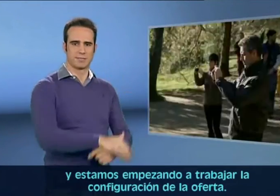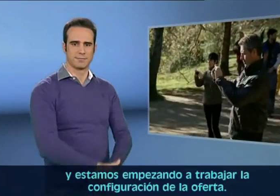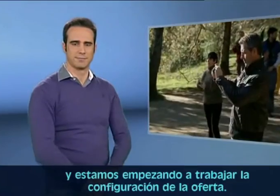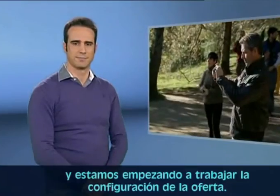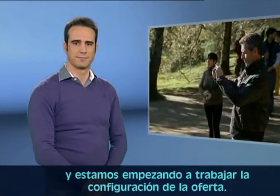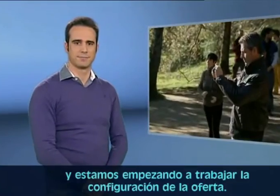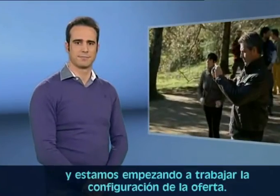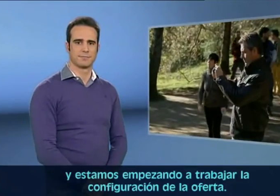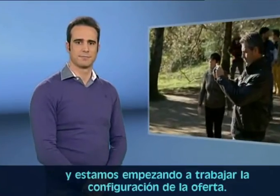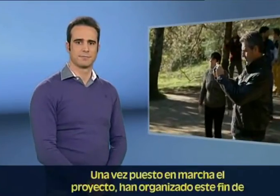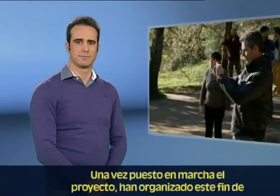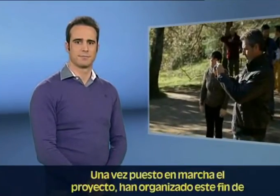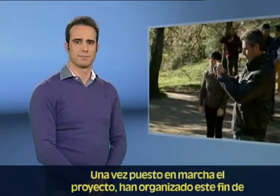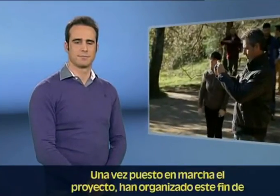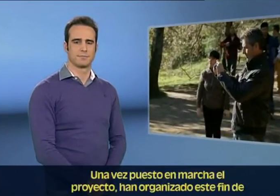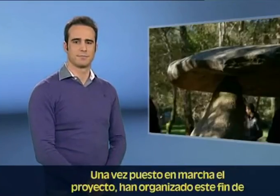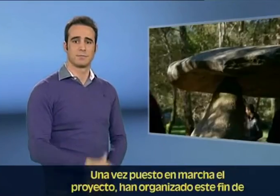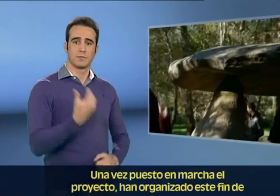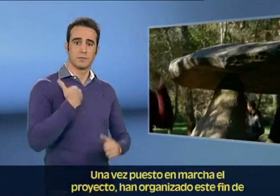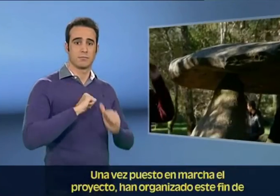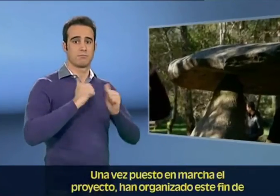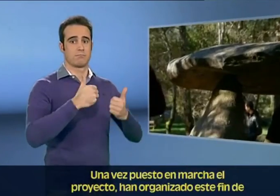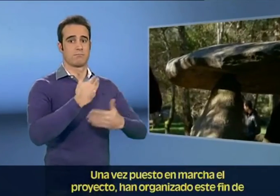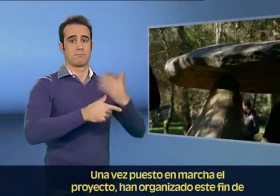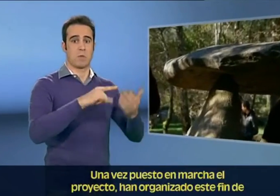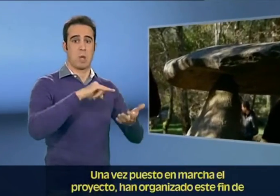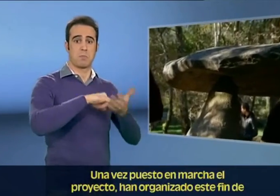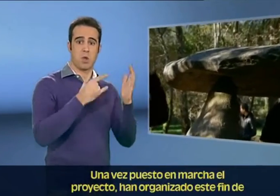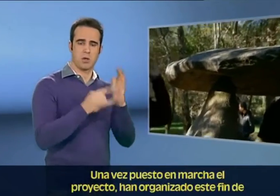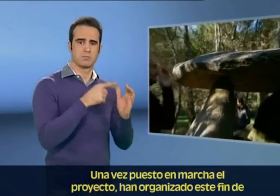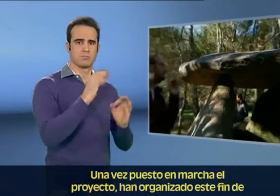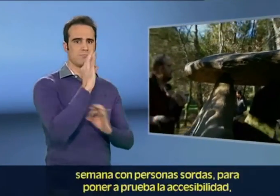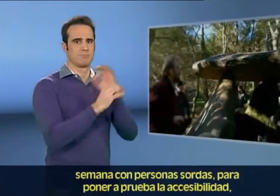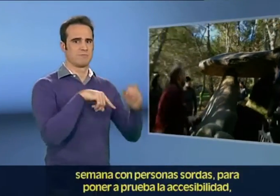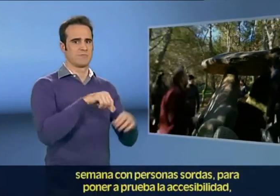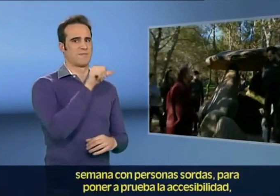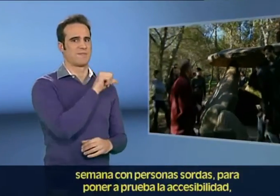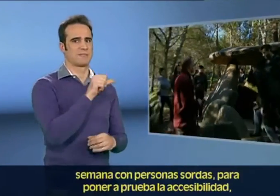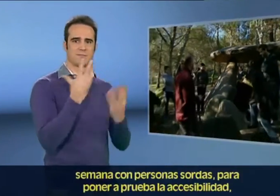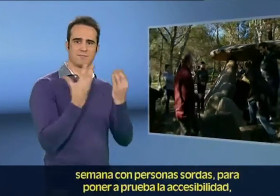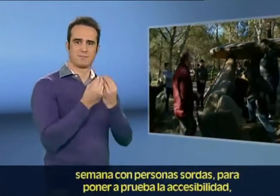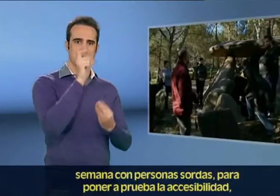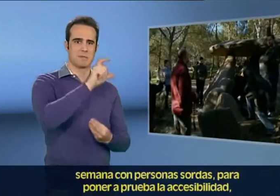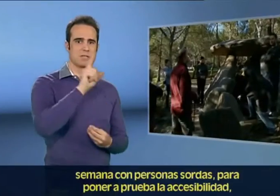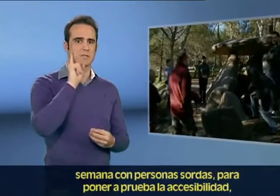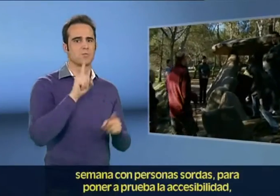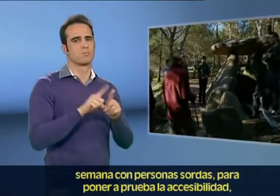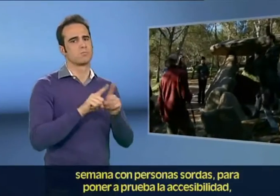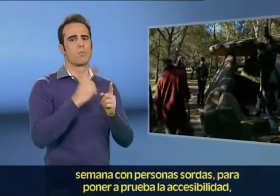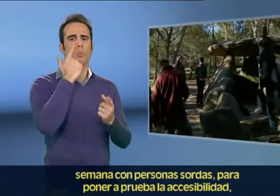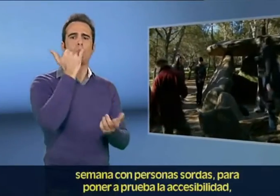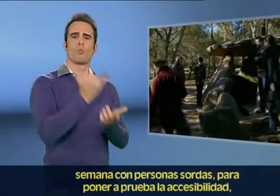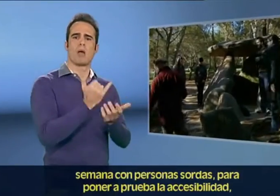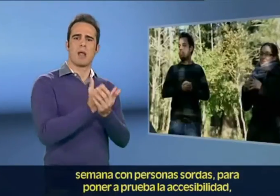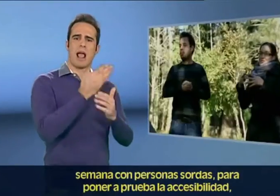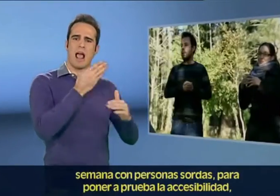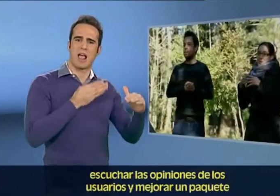Una vez puesto en marcha el proyecto, han organizado este fin de semana con personas sordas para poner a prueba la accesibilidad,